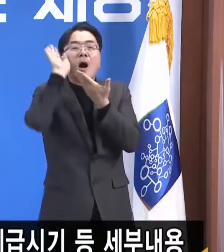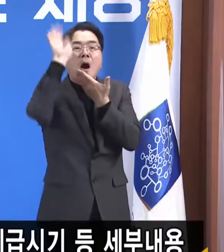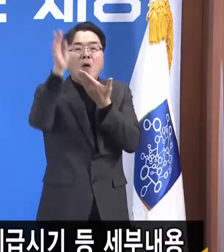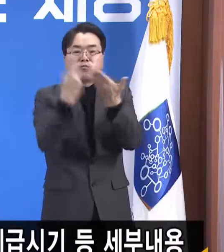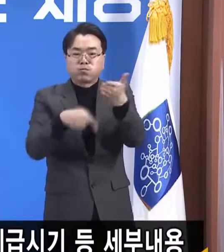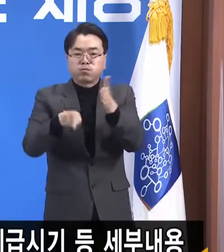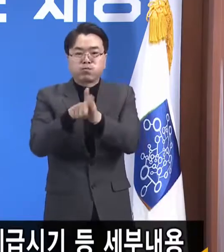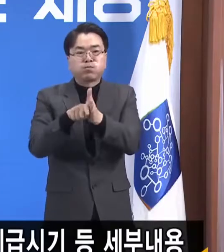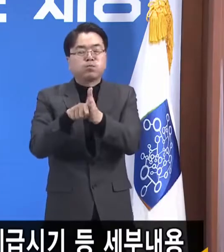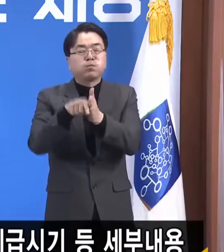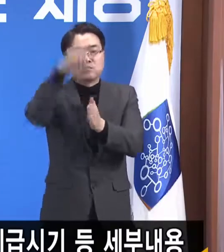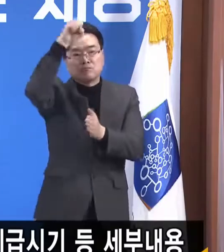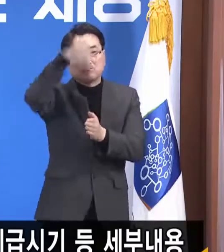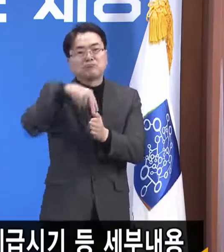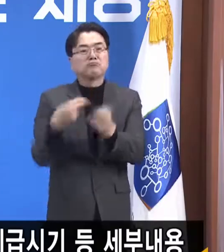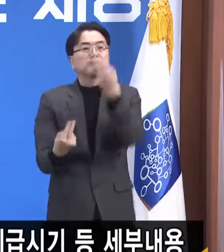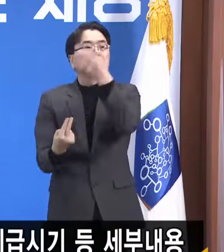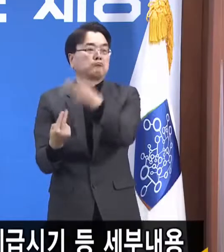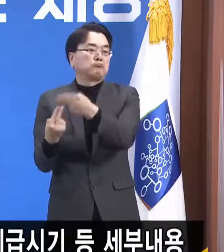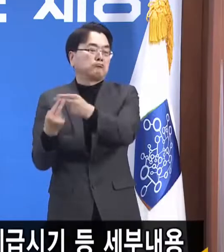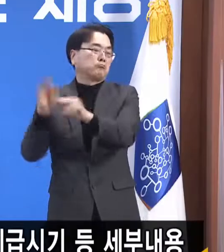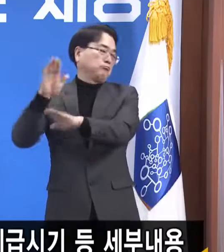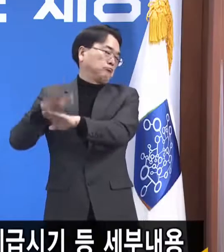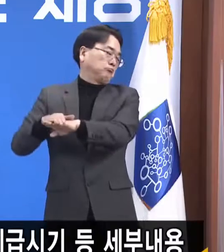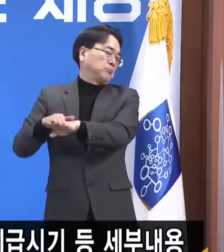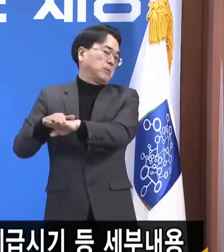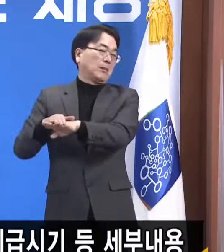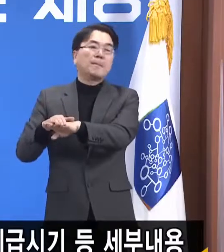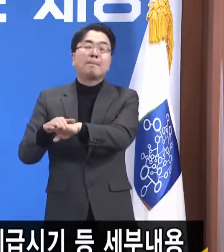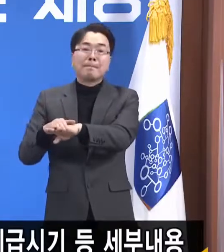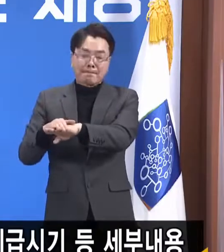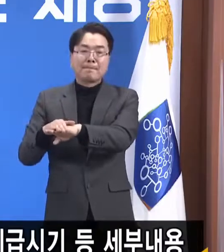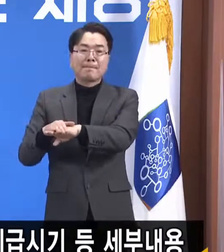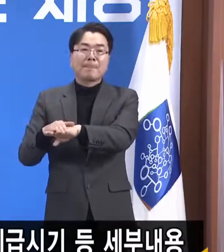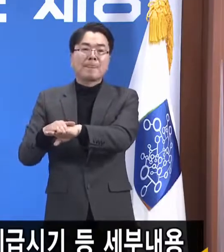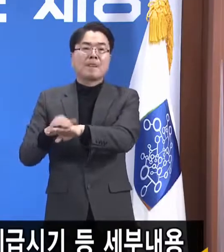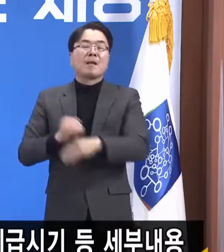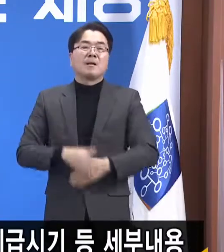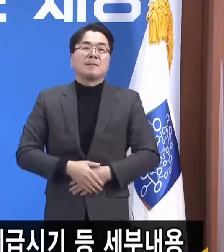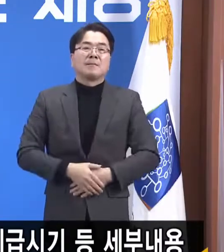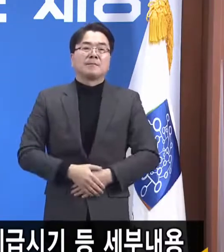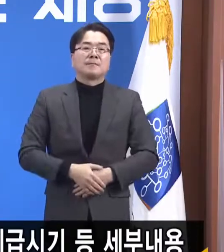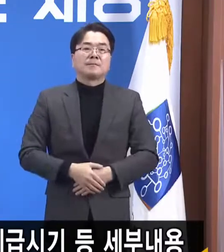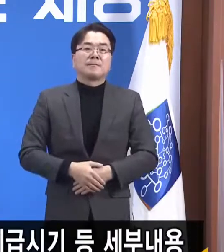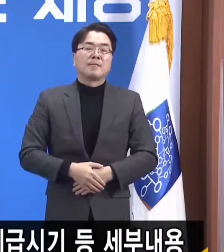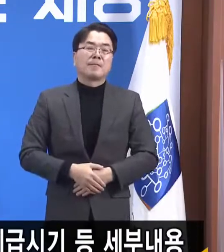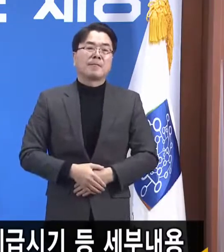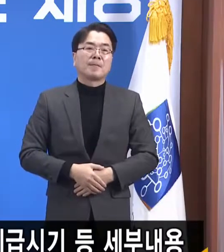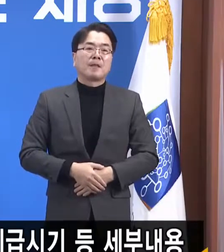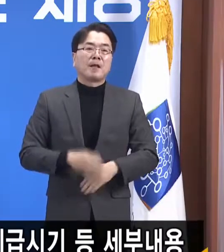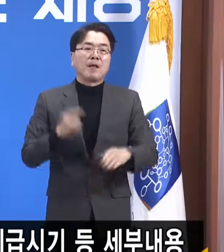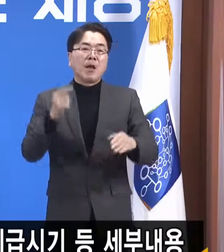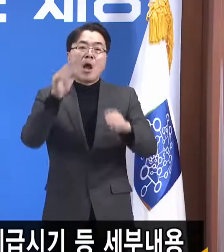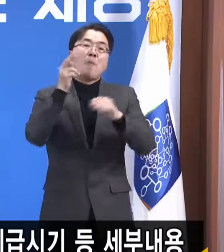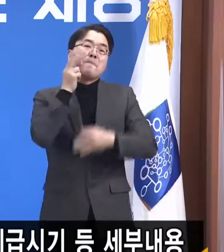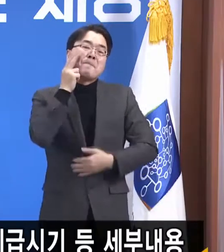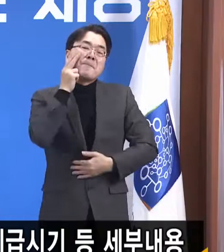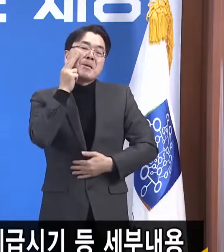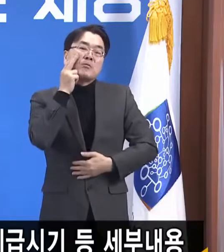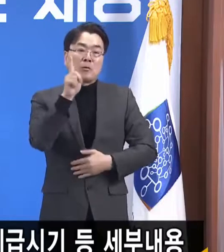저축하고 있다는 겁니다. 미국도 마찬가지로 1000불씩